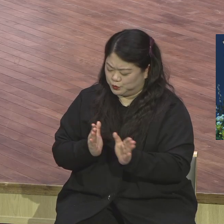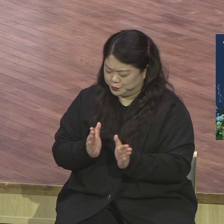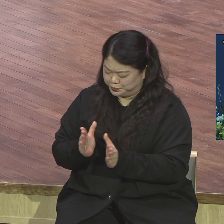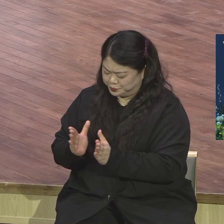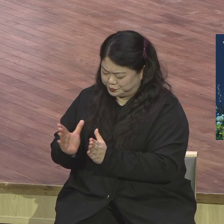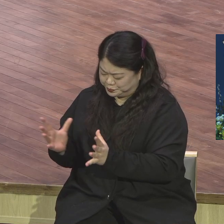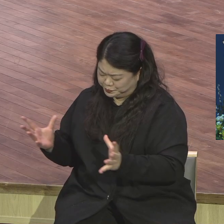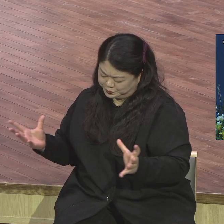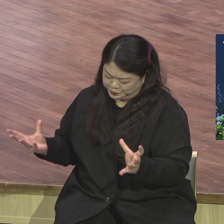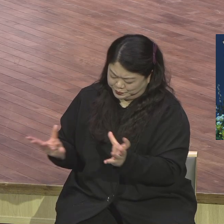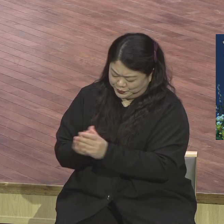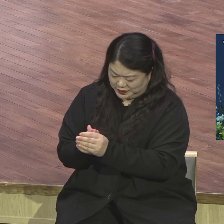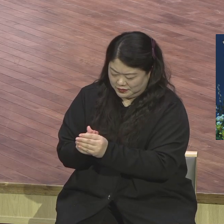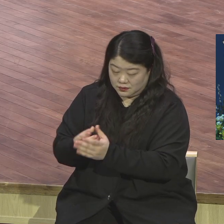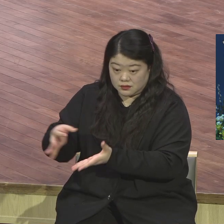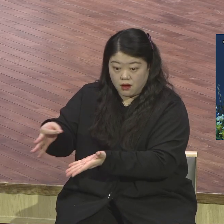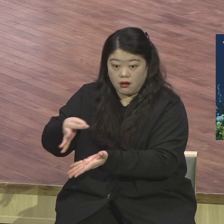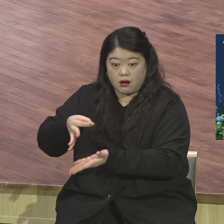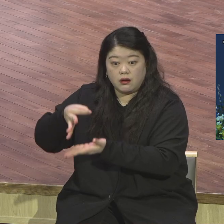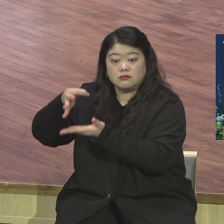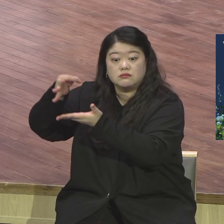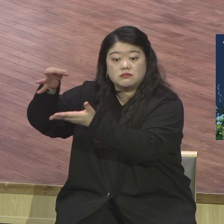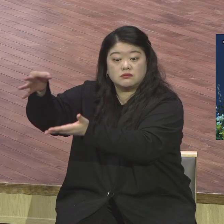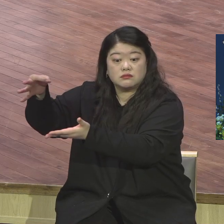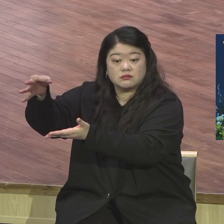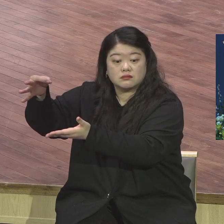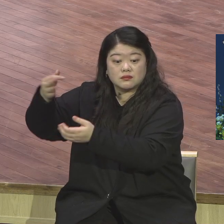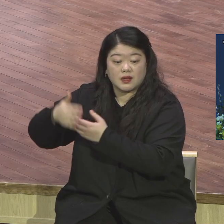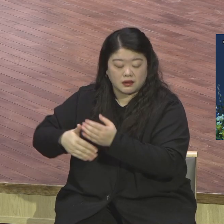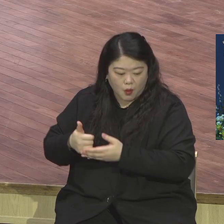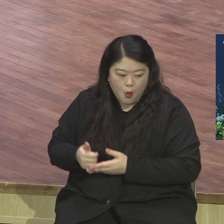헌당 경제의 복을 오늘부터 주시겠다 약속했는데